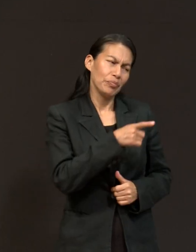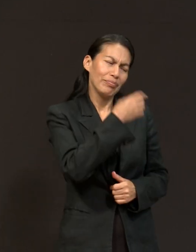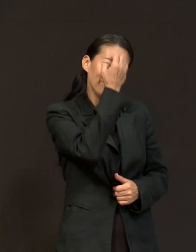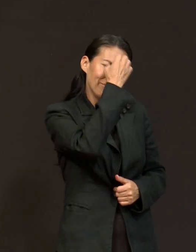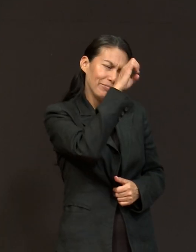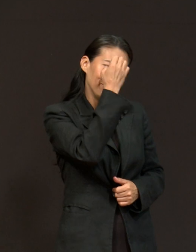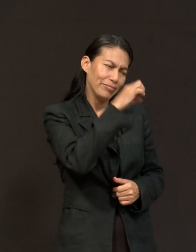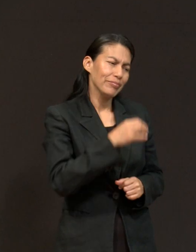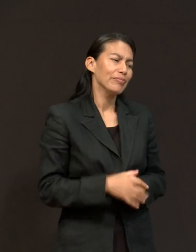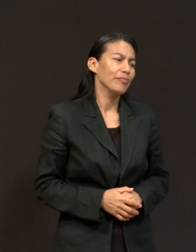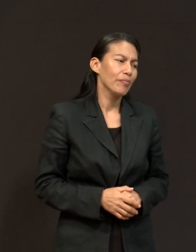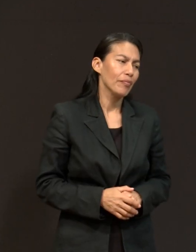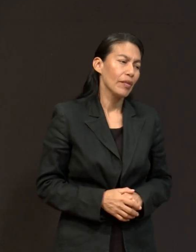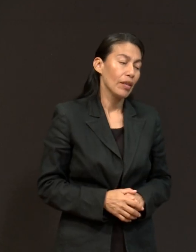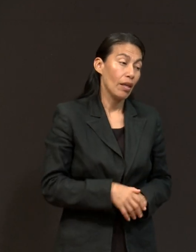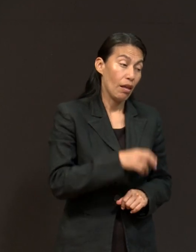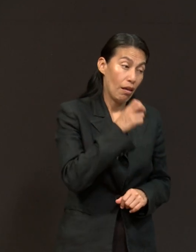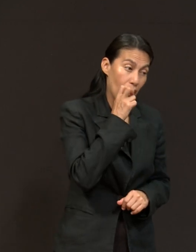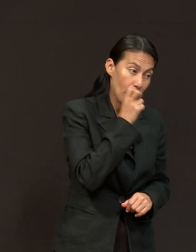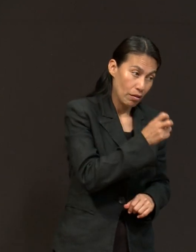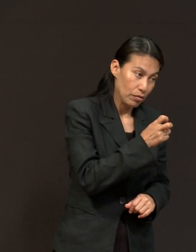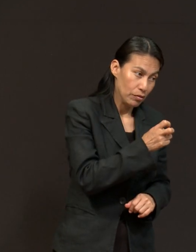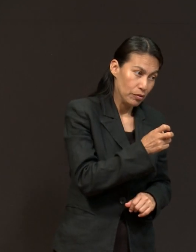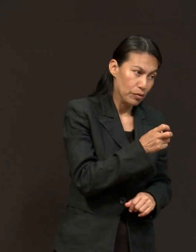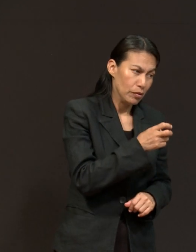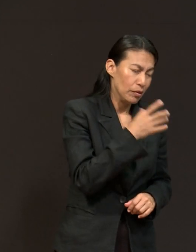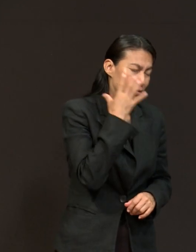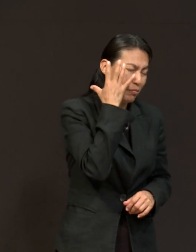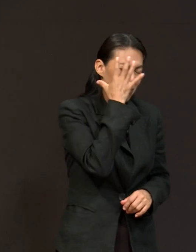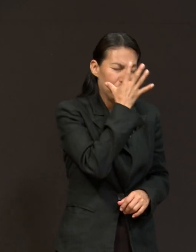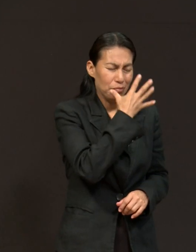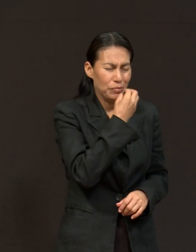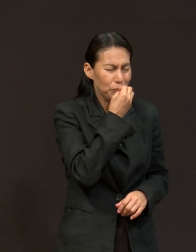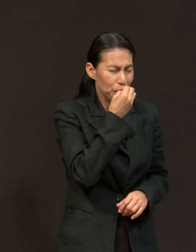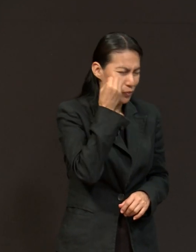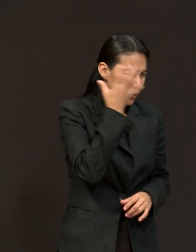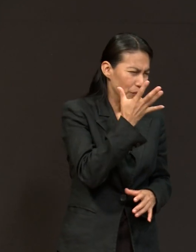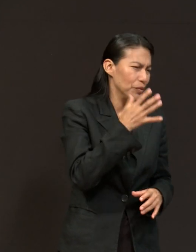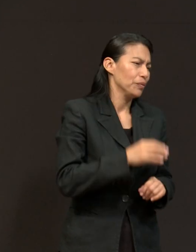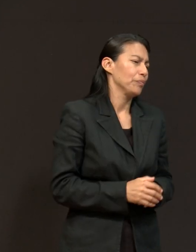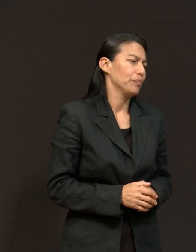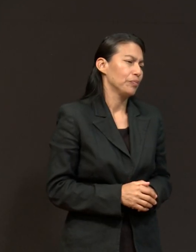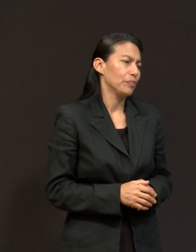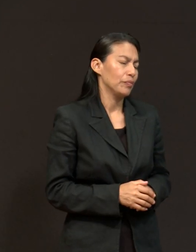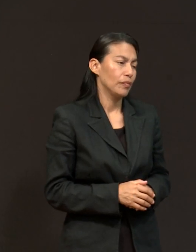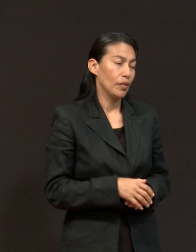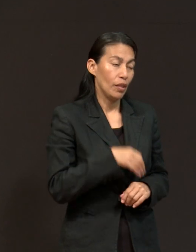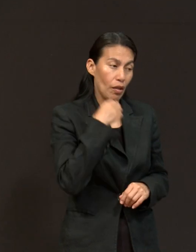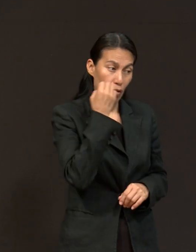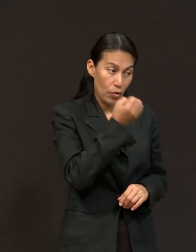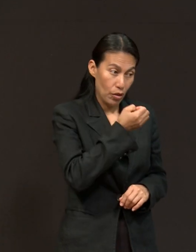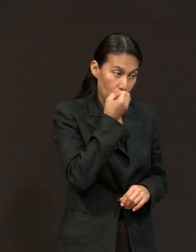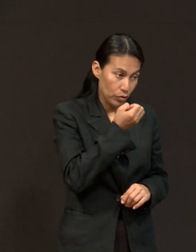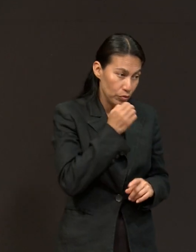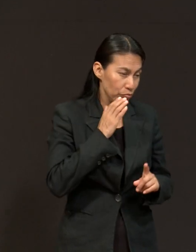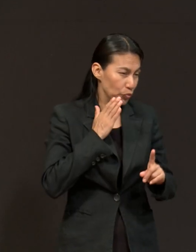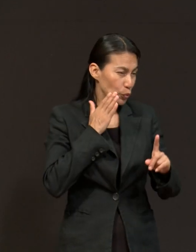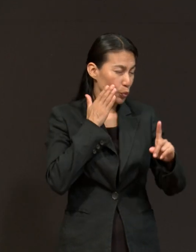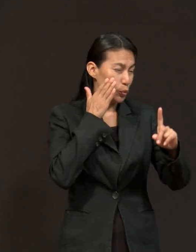propia experiencia. Y eso es precisamente lo maravilloso porque la oración, el propósito final